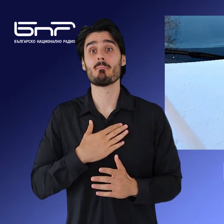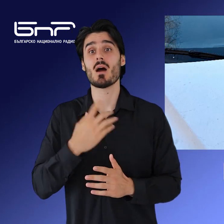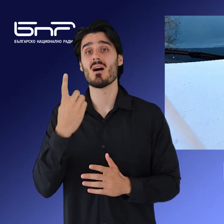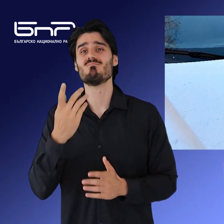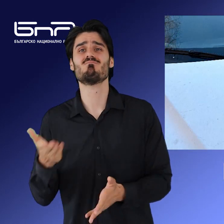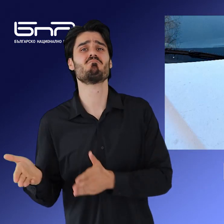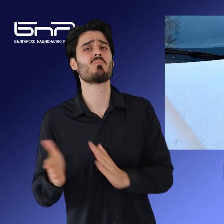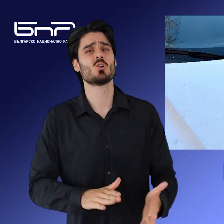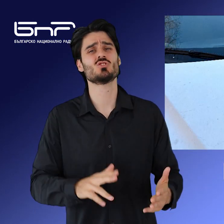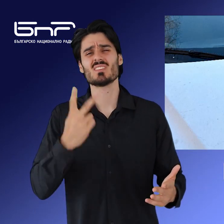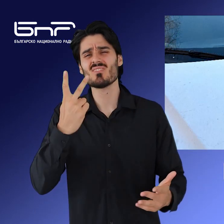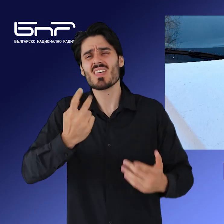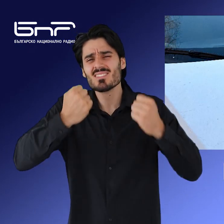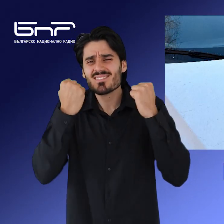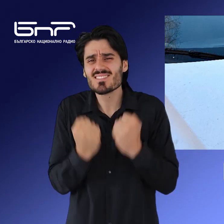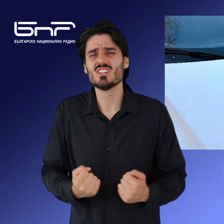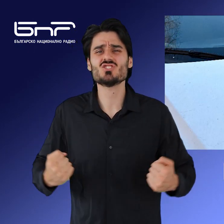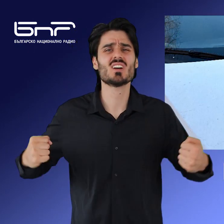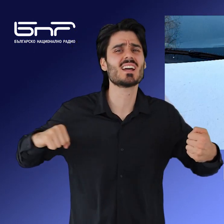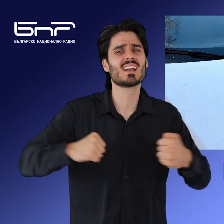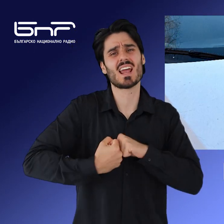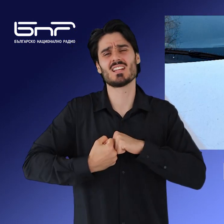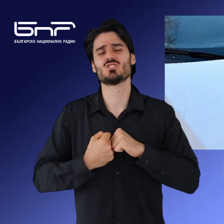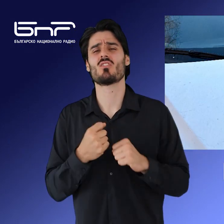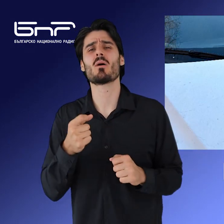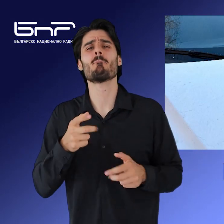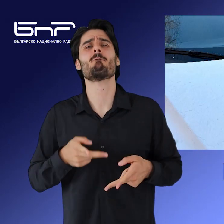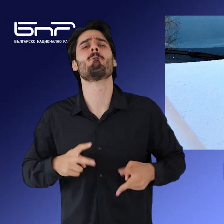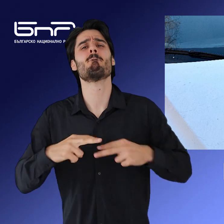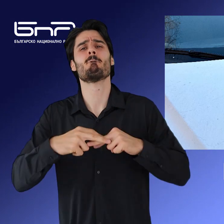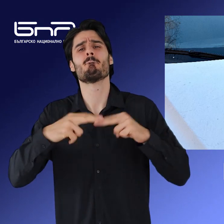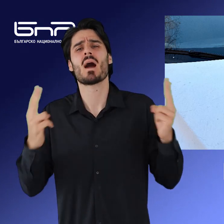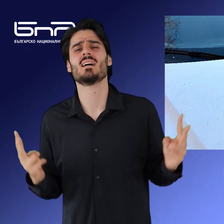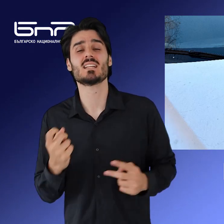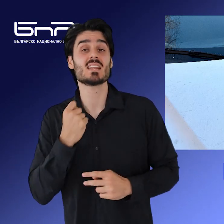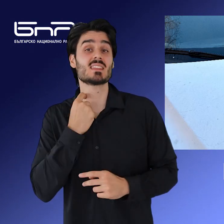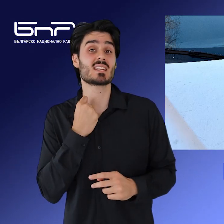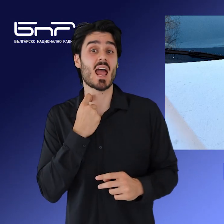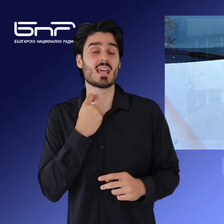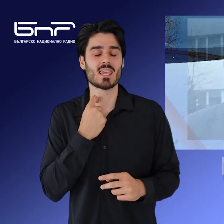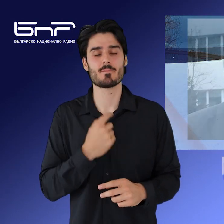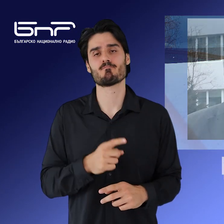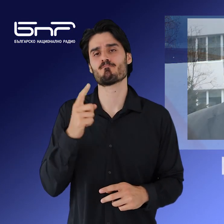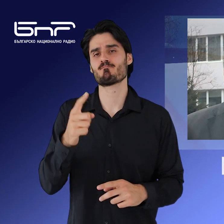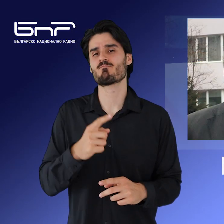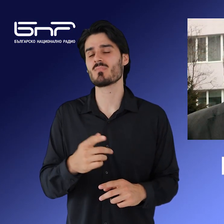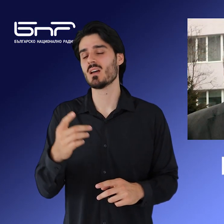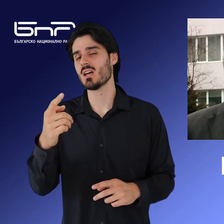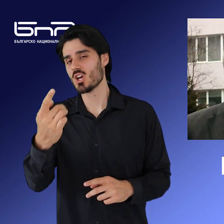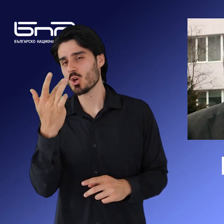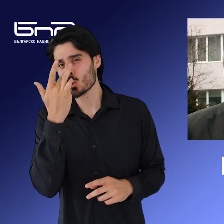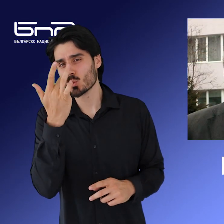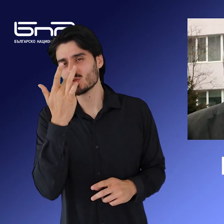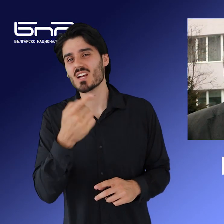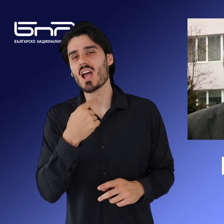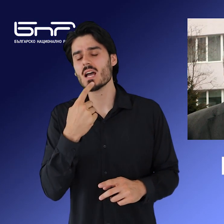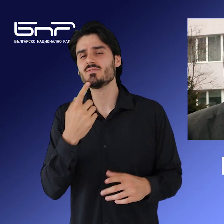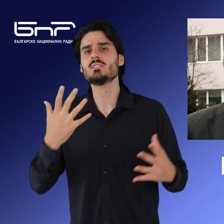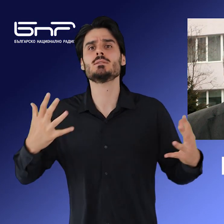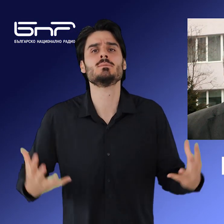пострадали при две тежки катастрофи на магистрала Тракия и на пътя при Морско-Китен. Русия обяви, че е предотвратила атентат срещу